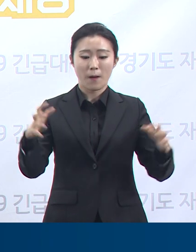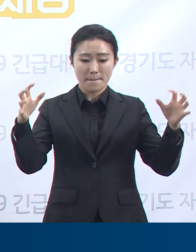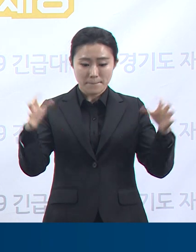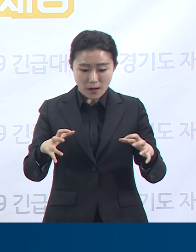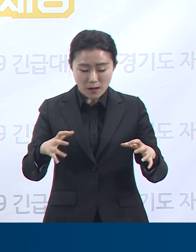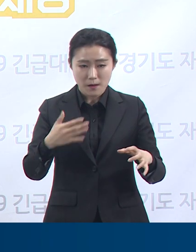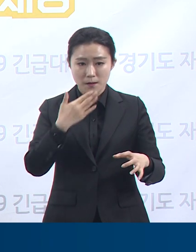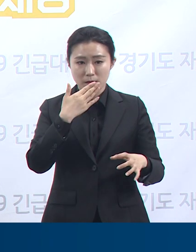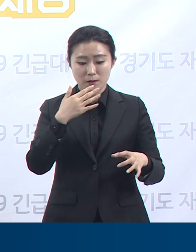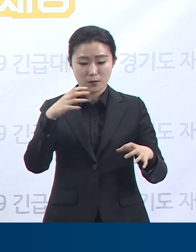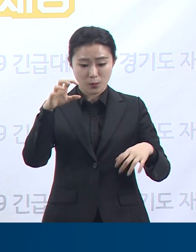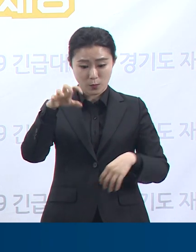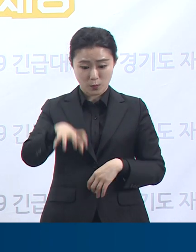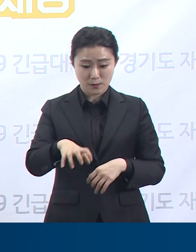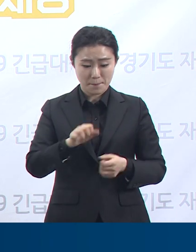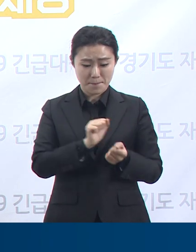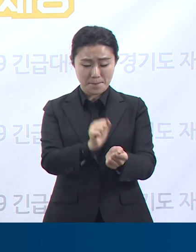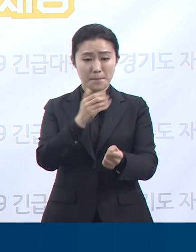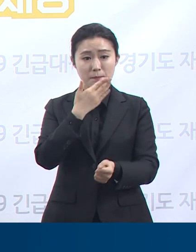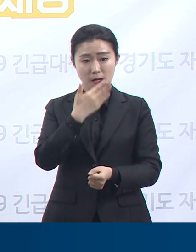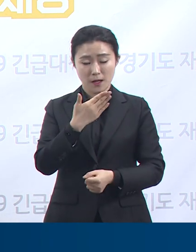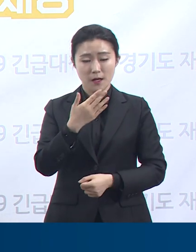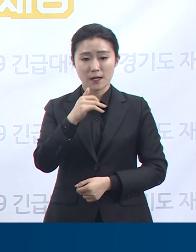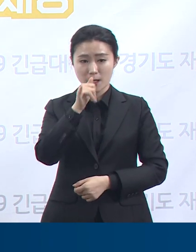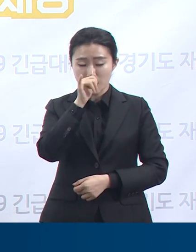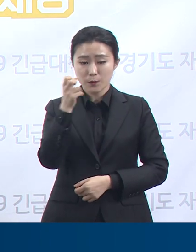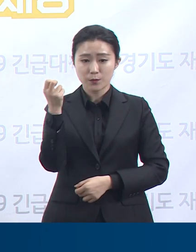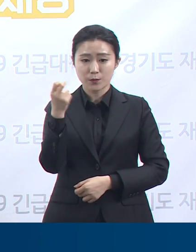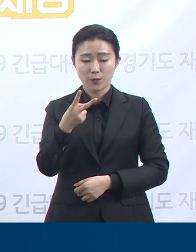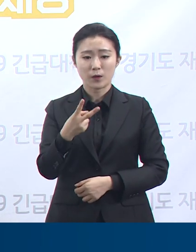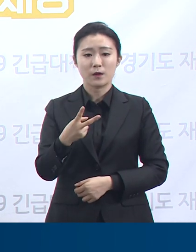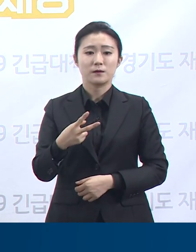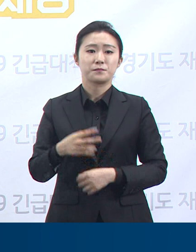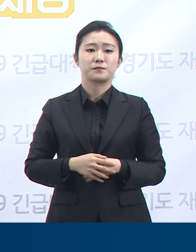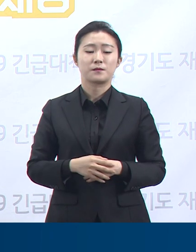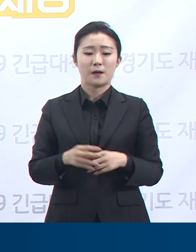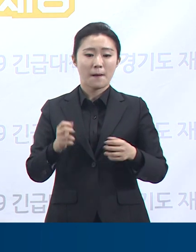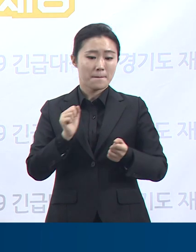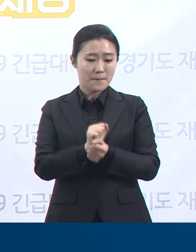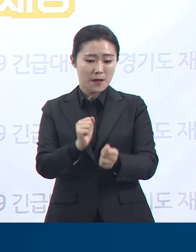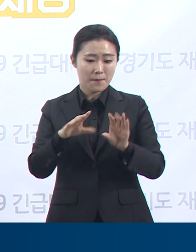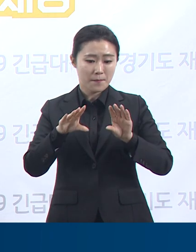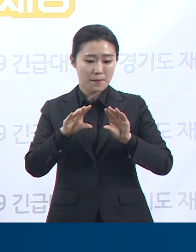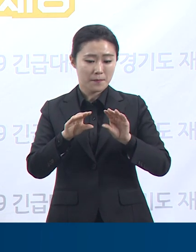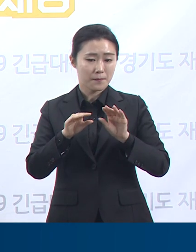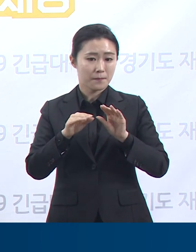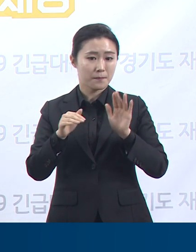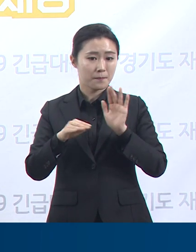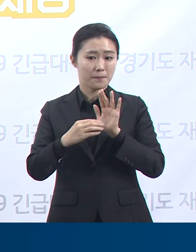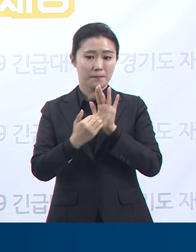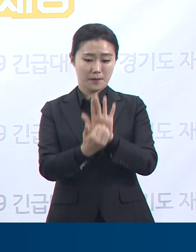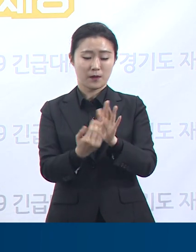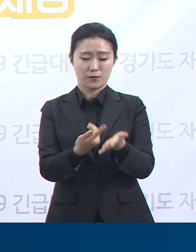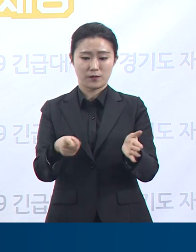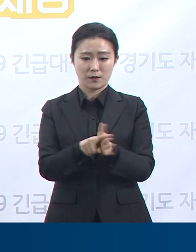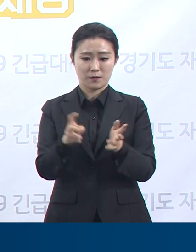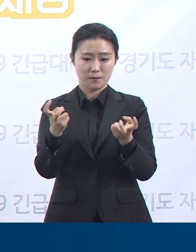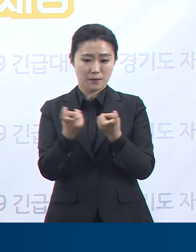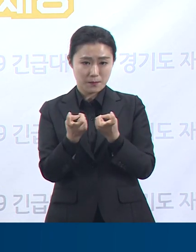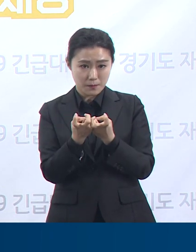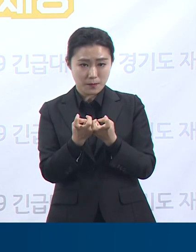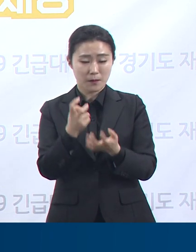발생 가능하지만 방역수칙을 제대로 지키지 않으면 대규모 감염으로 이어질 수 있습니다. 다가오는 주말